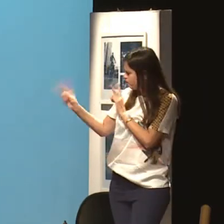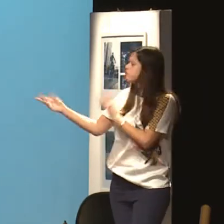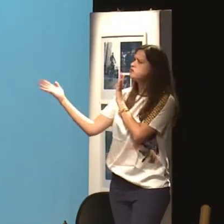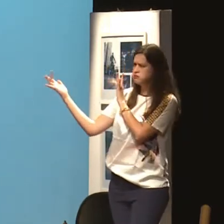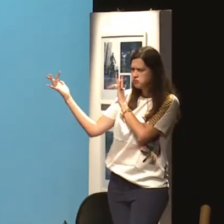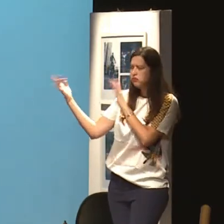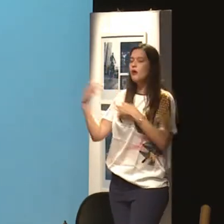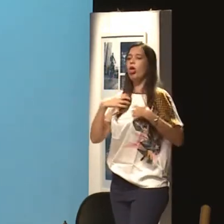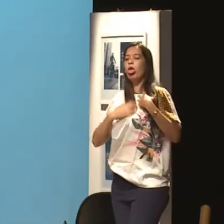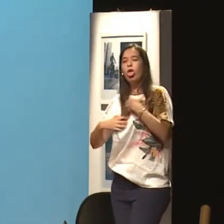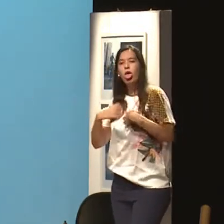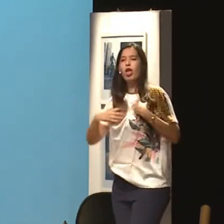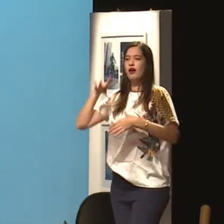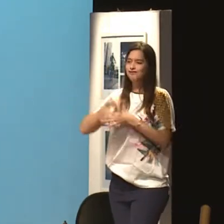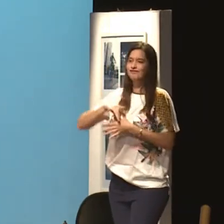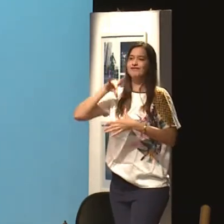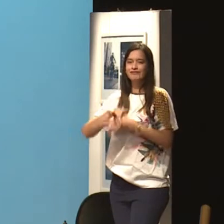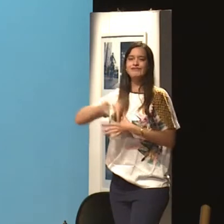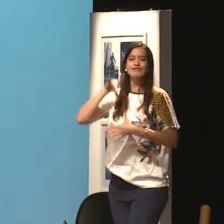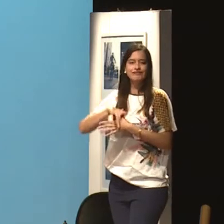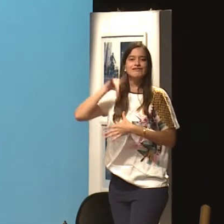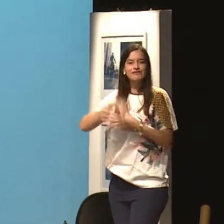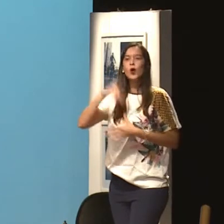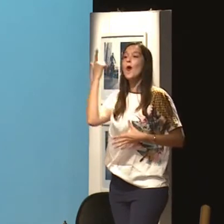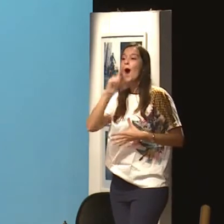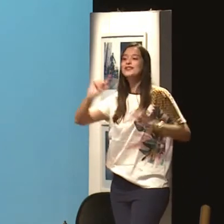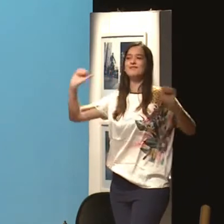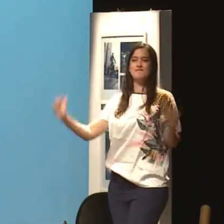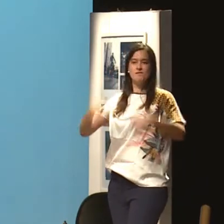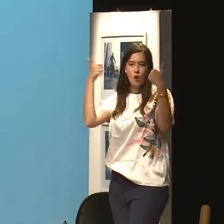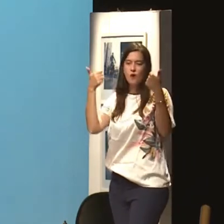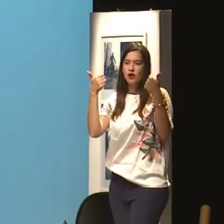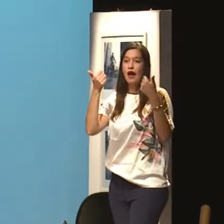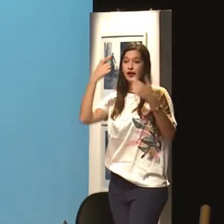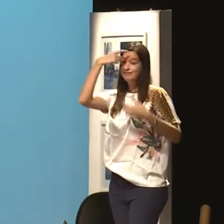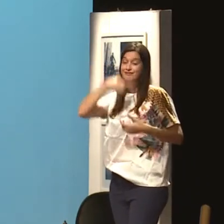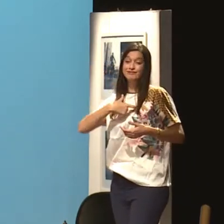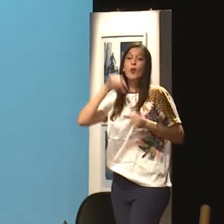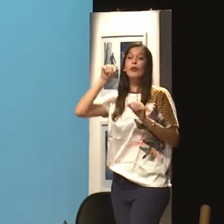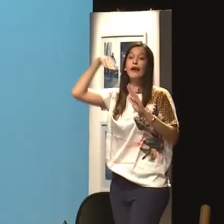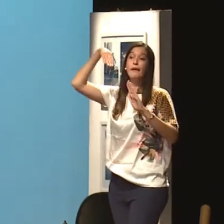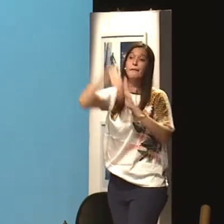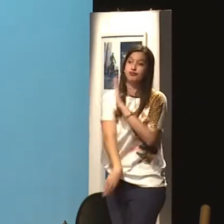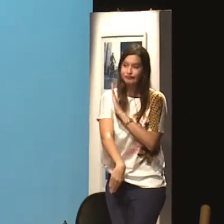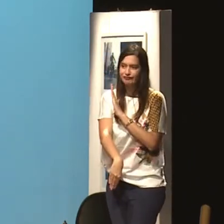mulher não conseguir sair do relacionamento. E essa questão do psicológico, do emocional, ela pode adoecer.